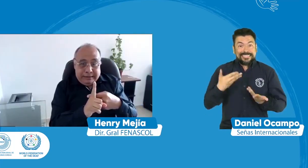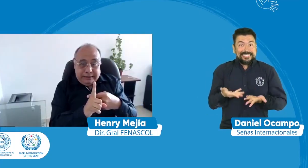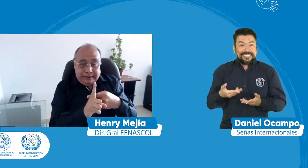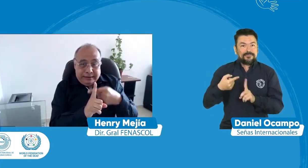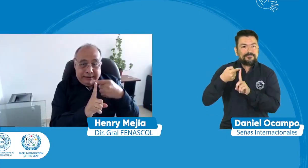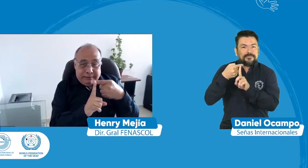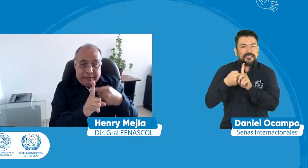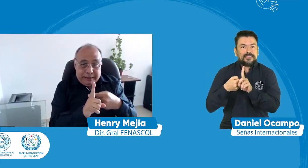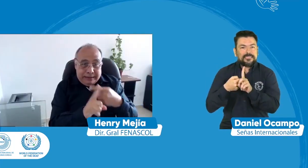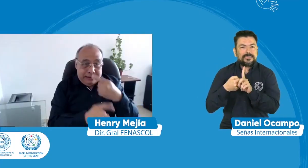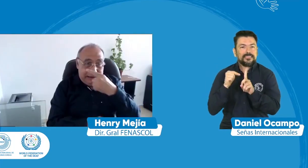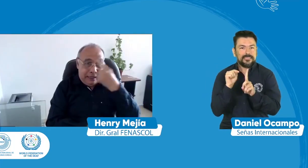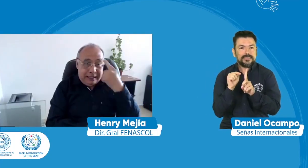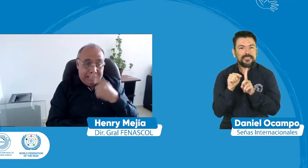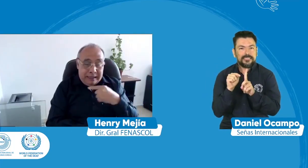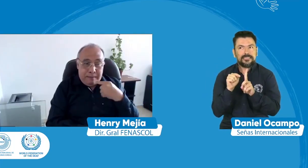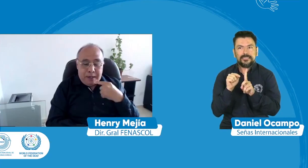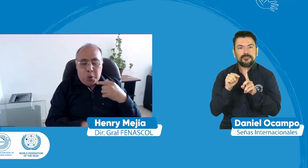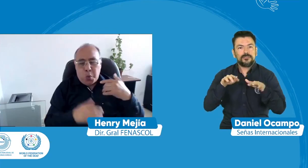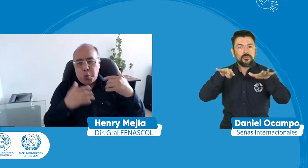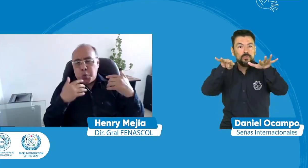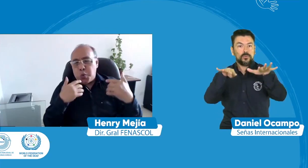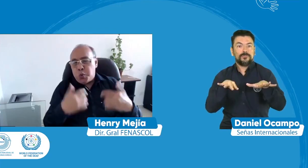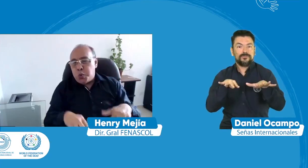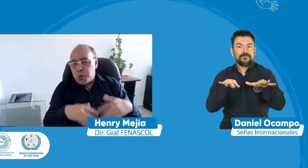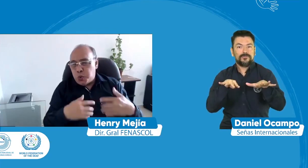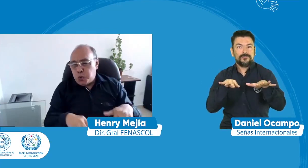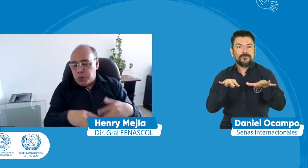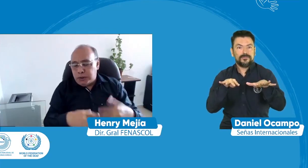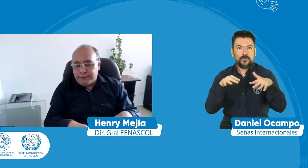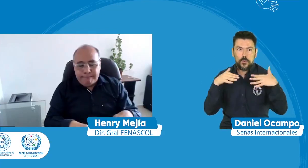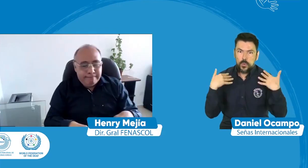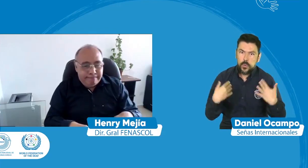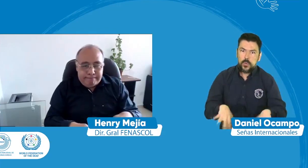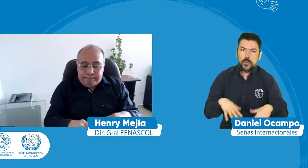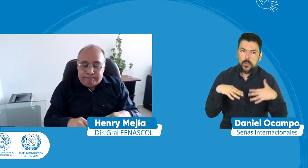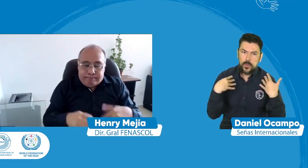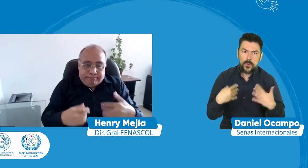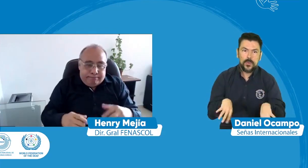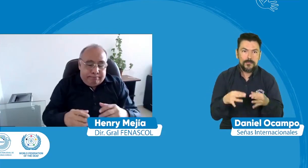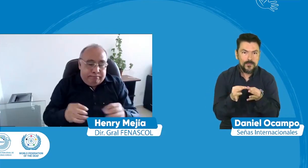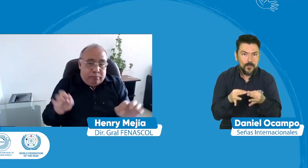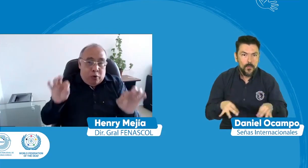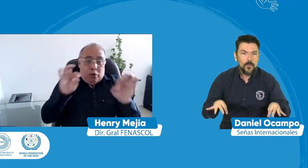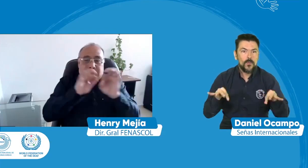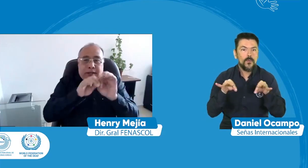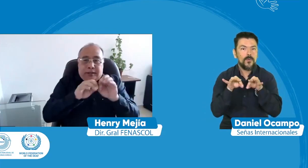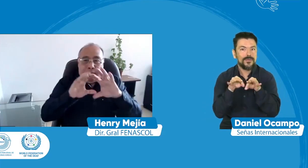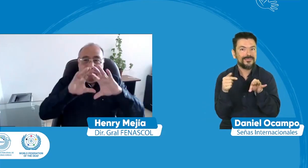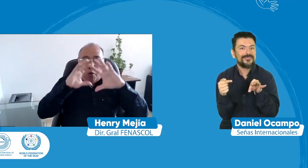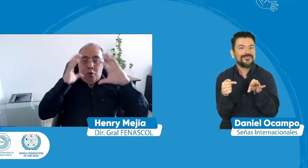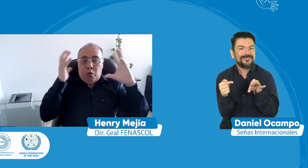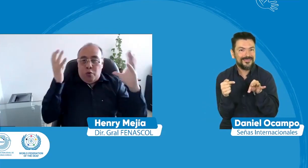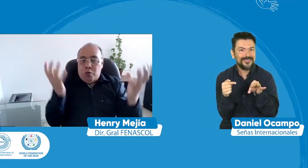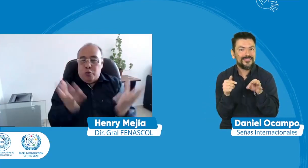nosotros sabemos este mes el mes de septiembre es un mes muy importante es un mes de gran